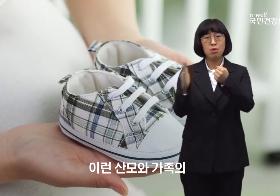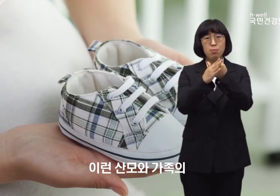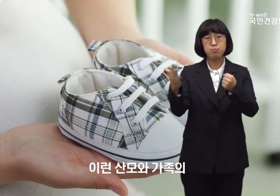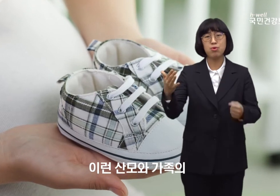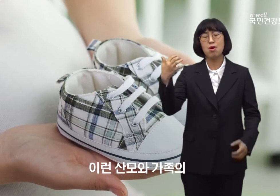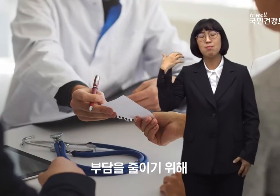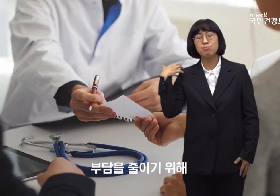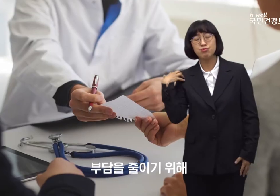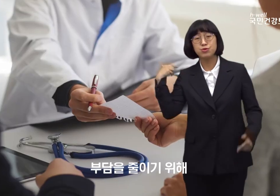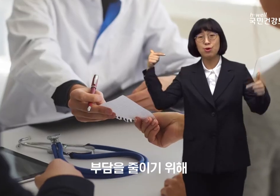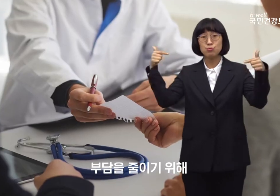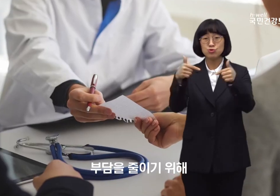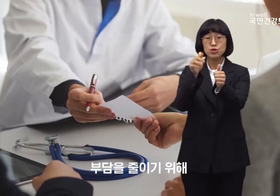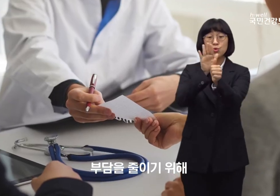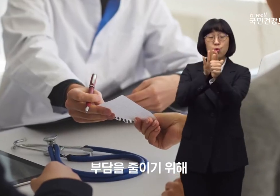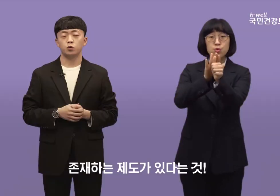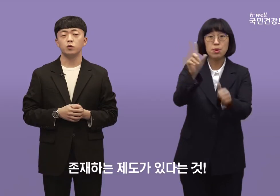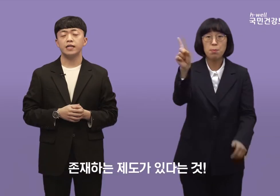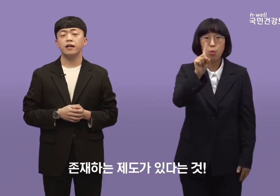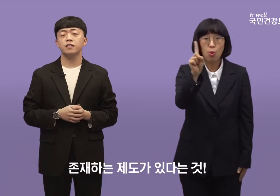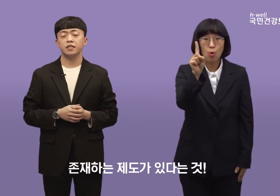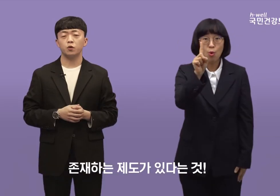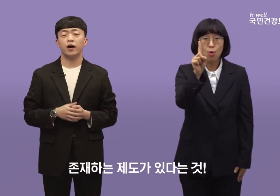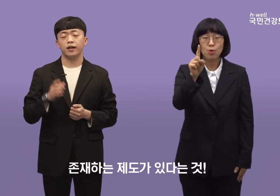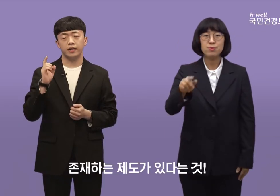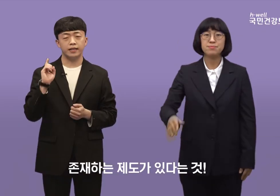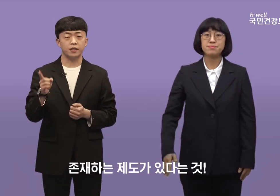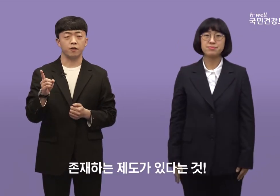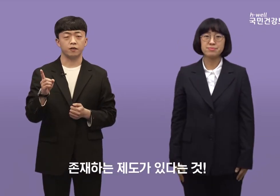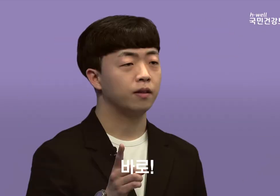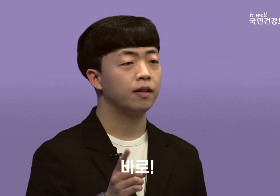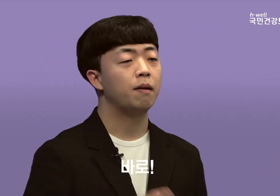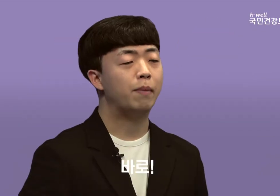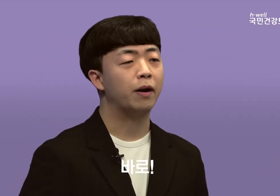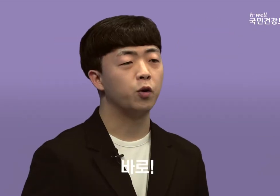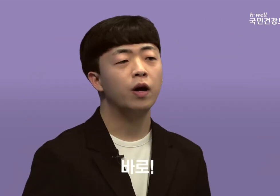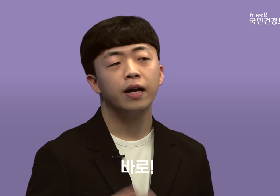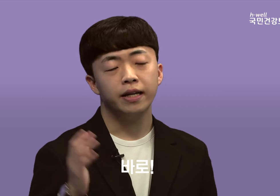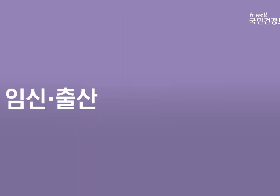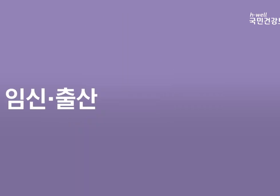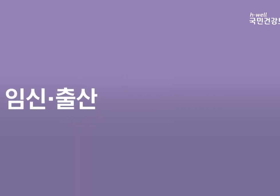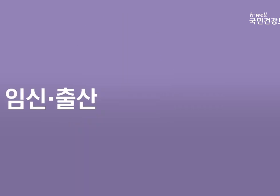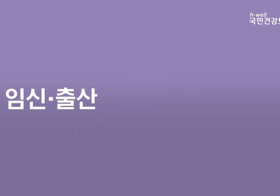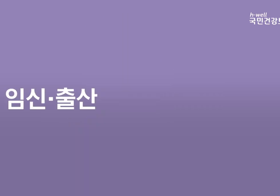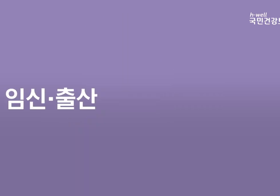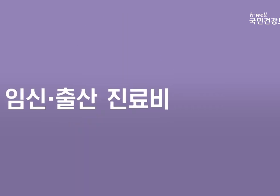산모와 가족의 부담을 줄이기 위해 존재하는 제도가 있다는 것 바로